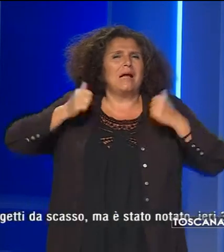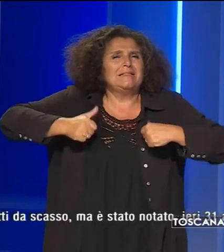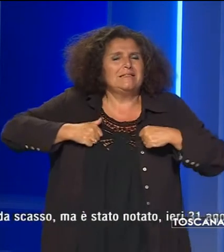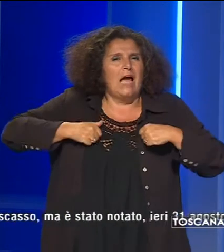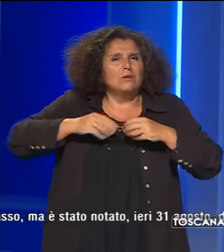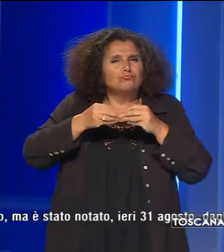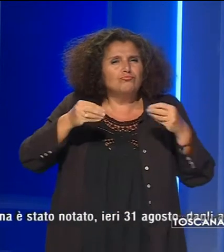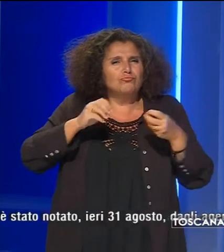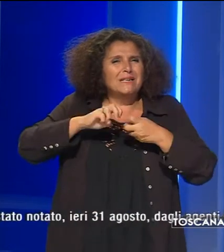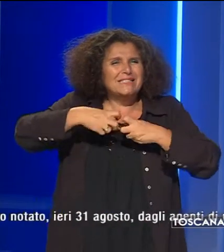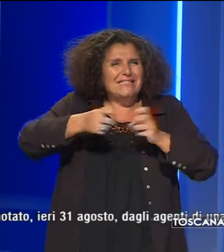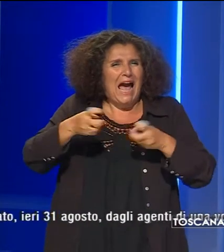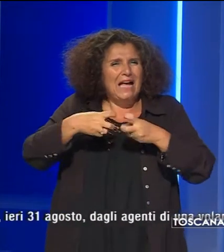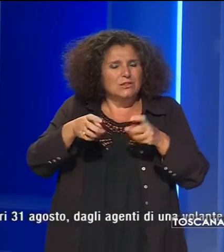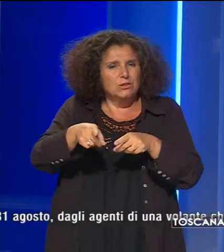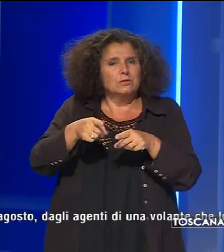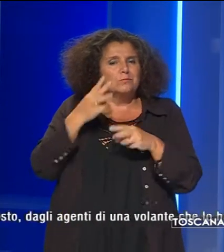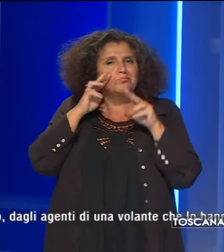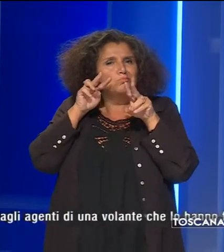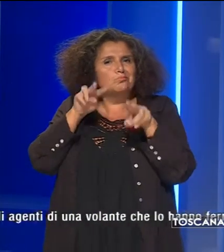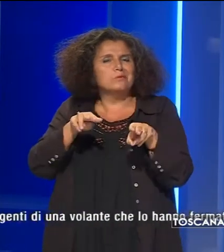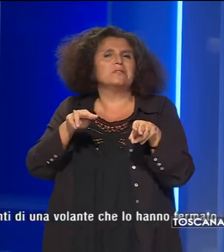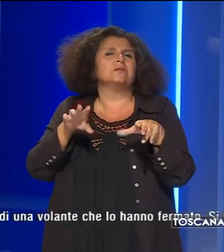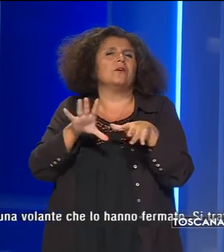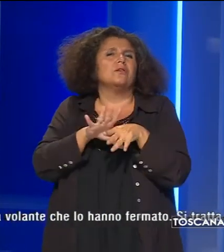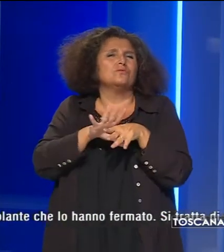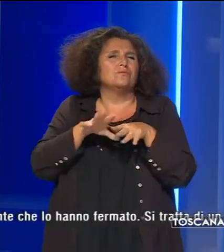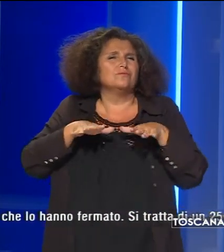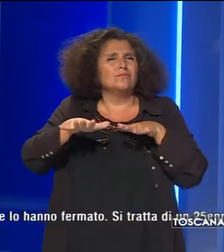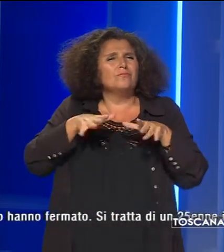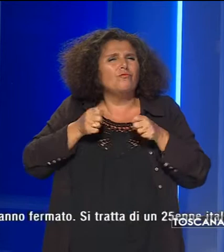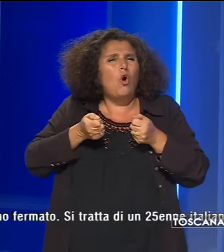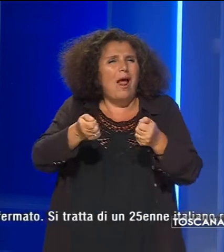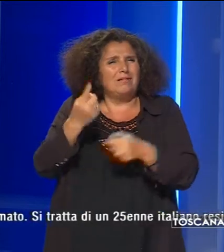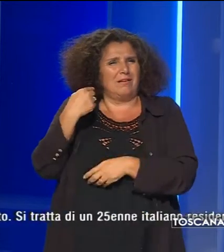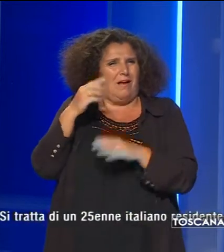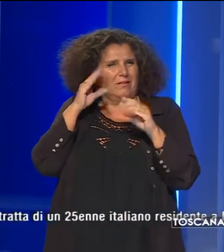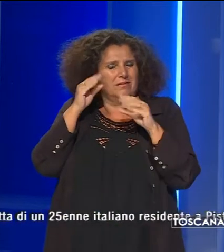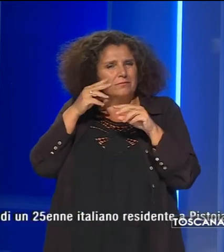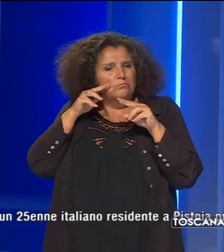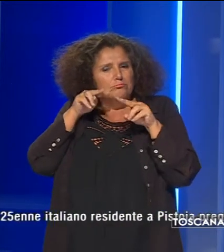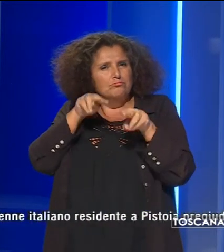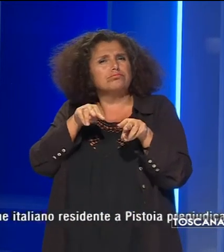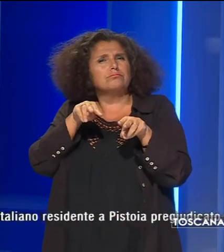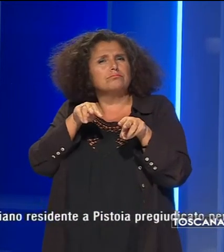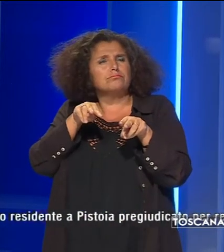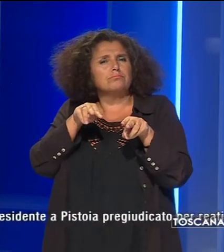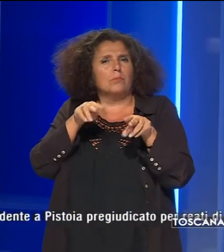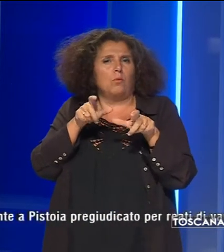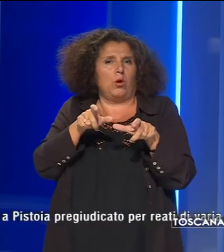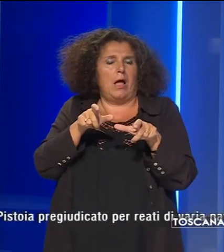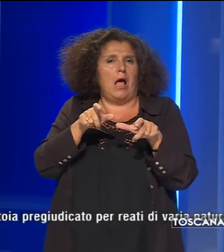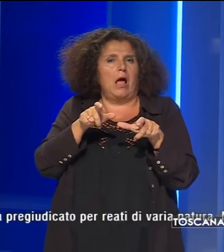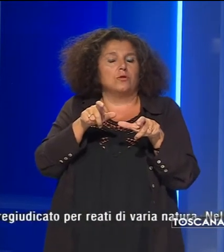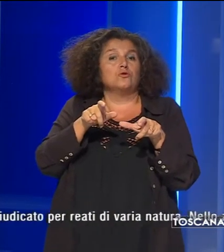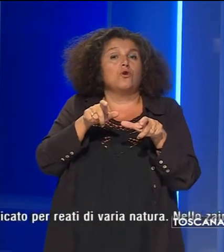scasso ma è stato notato dagli agenti di una volante ieri sera che lo hanno fermato. Si tratta di un